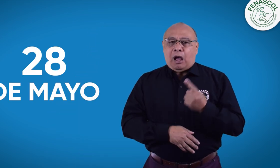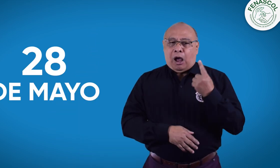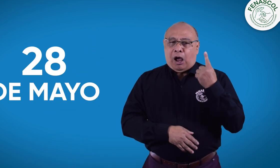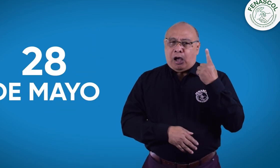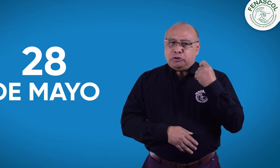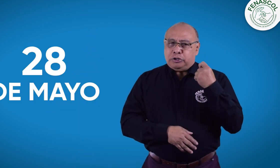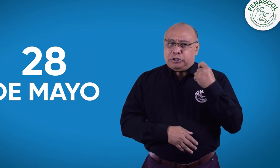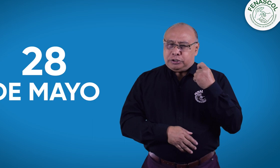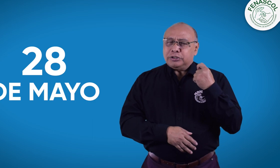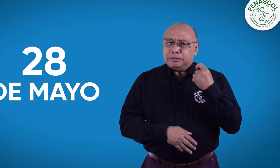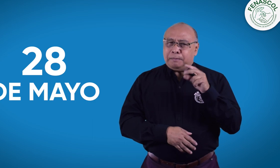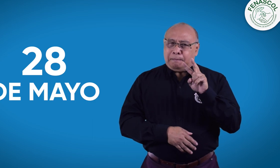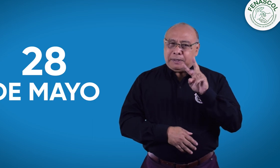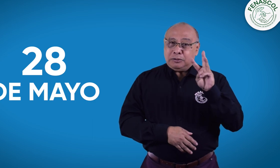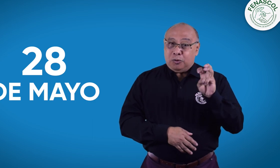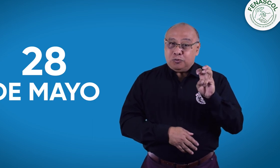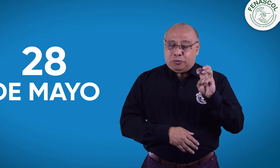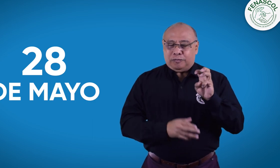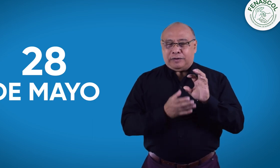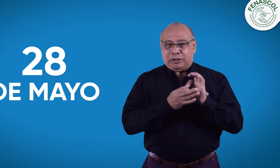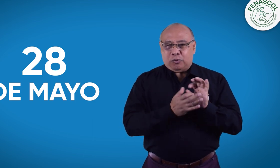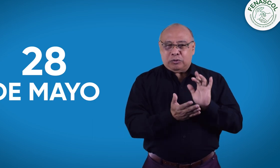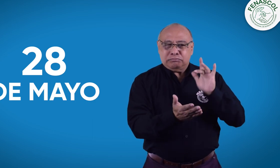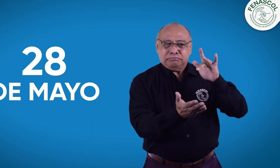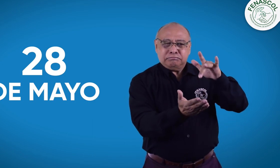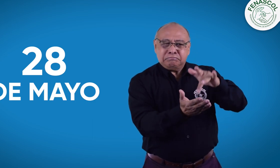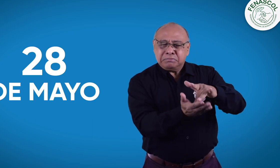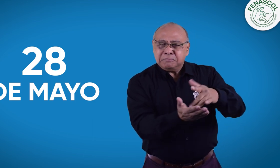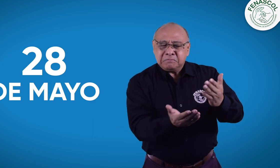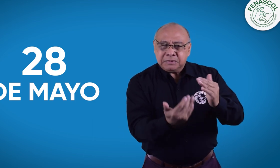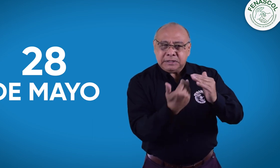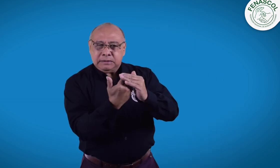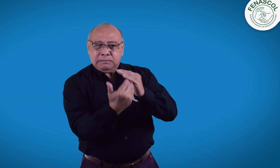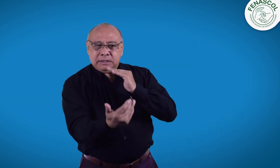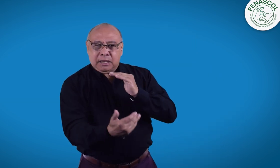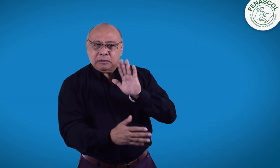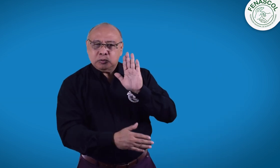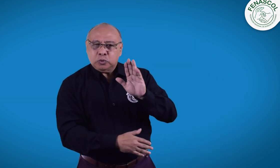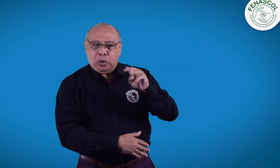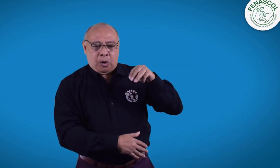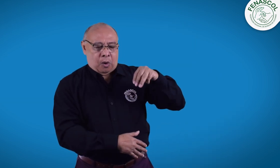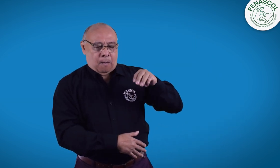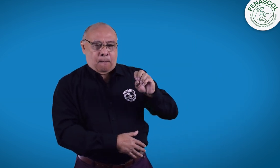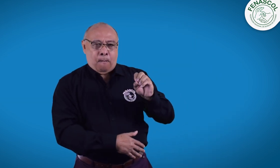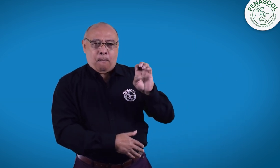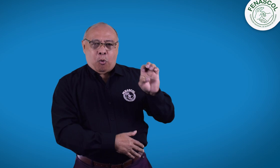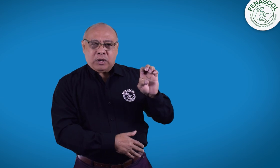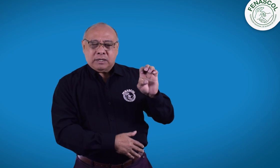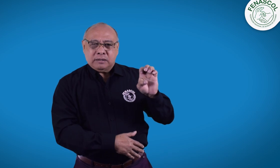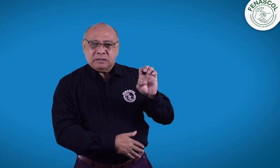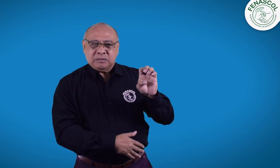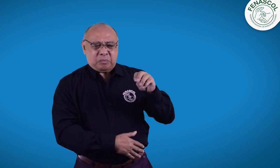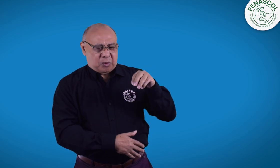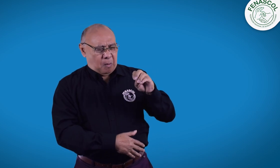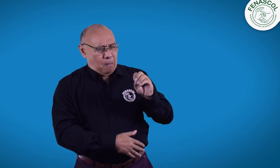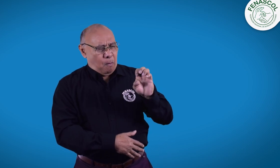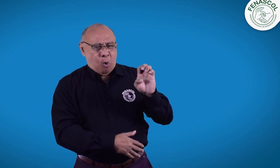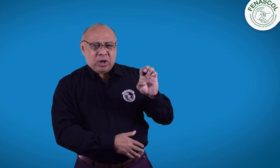El día de ayer, 28, FENASCOL fue invitado a participar en la reunión de la MOE. A continuación verán el nombre de esta